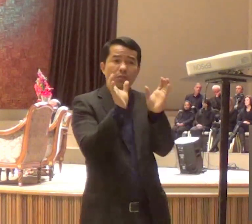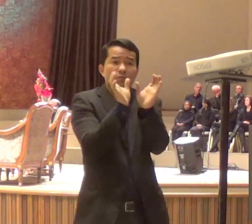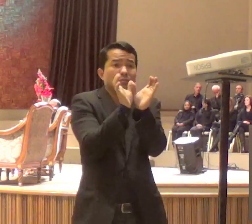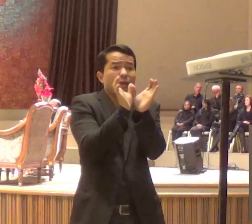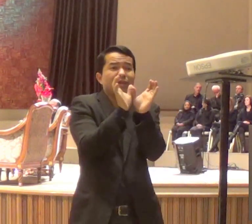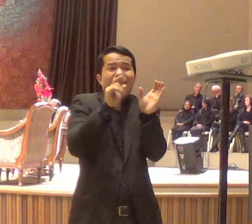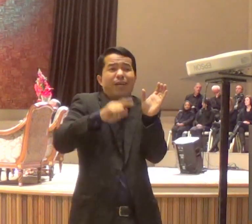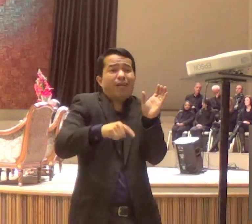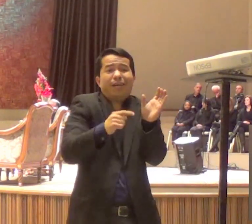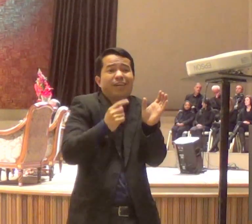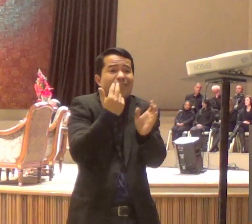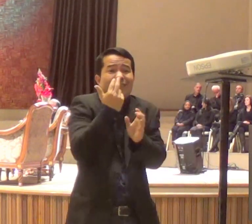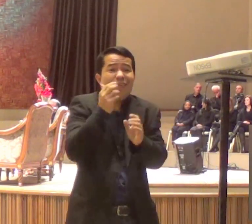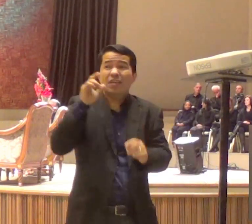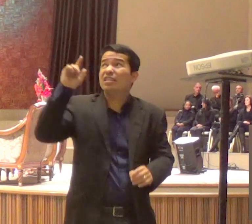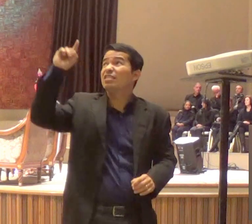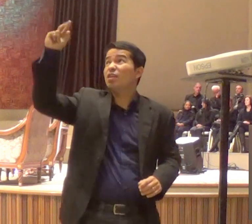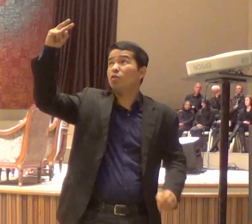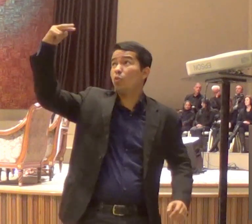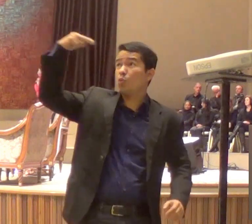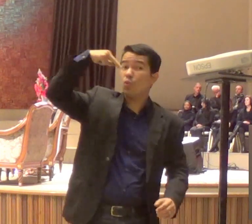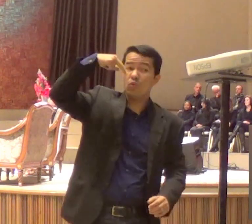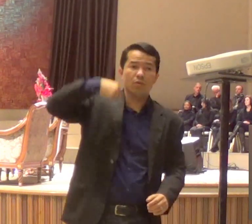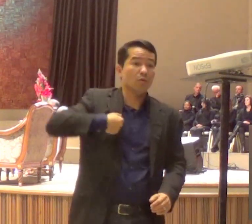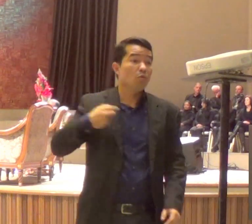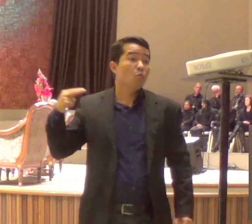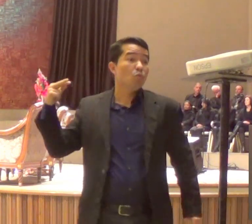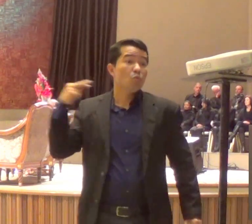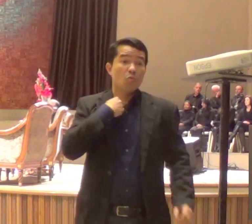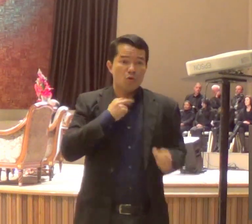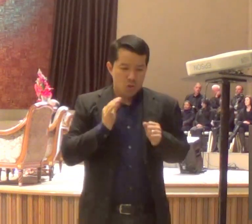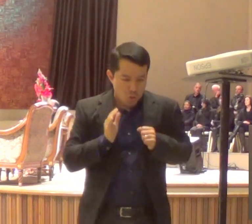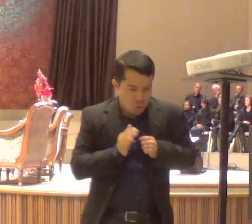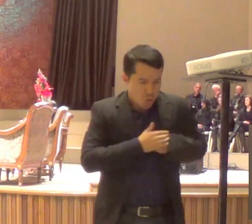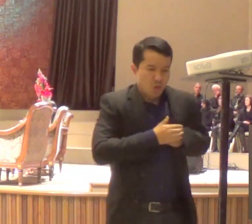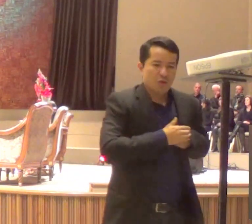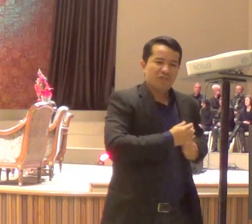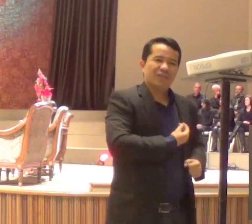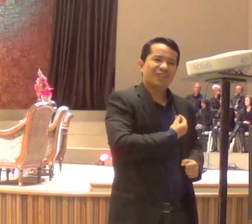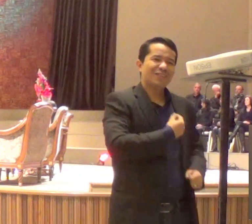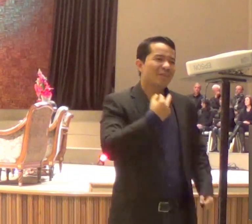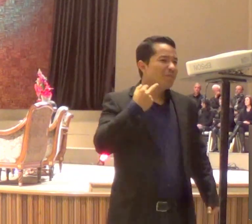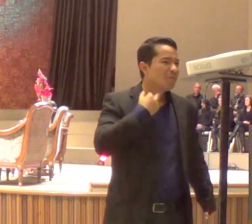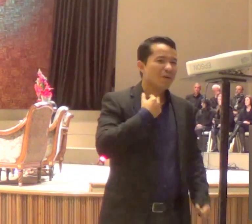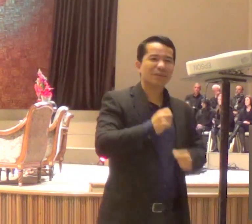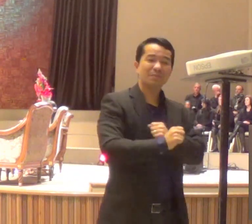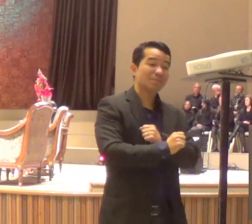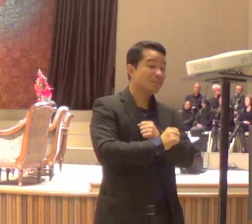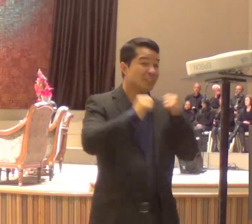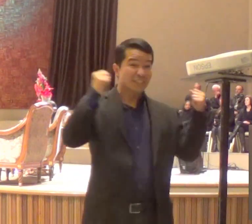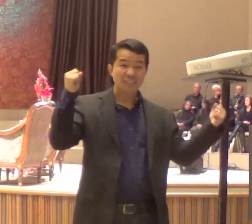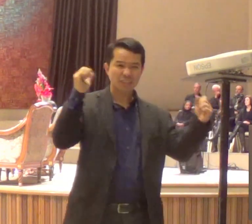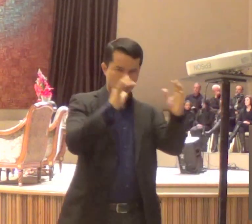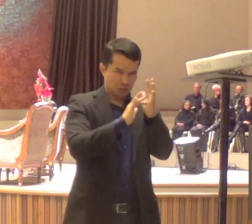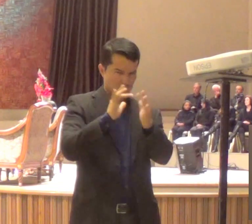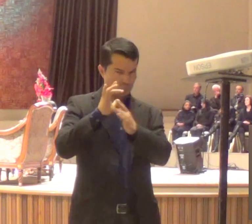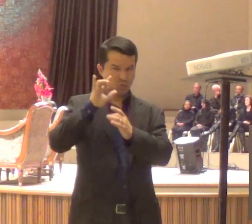Deus não está olhando apenas para os rituais, Jesus não está olhando apenas para os rituais, Ele está